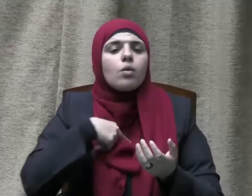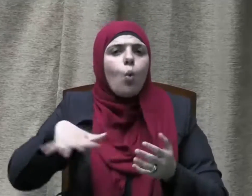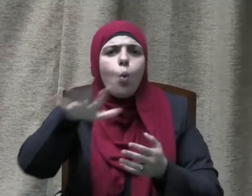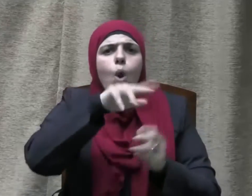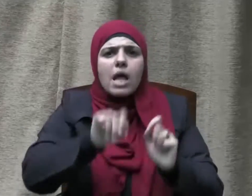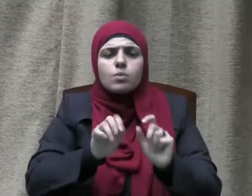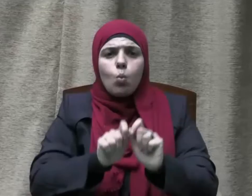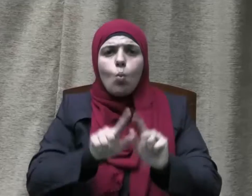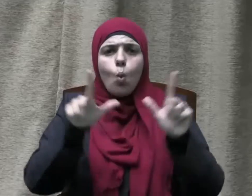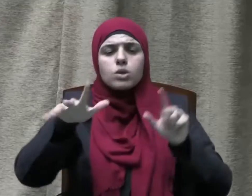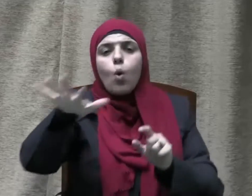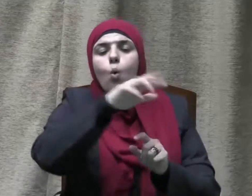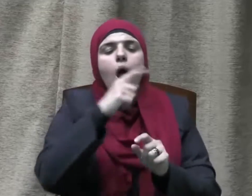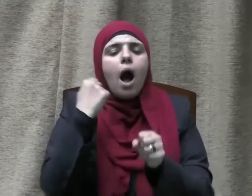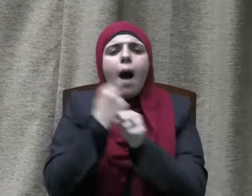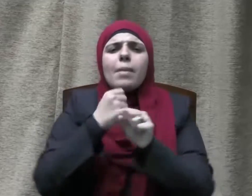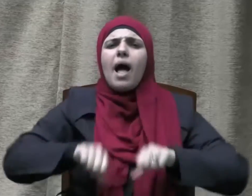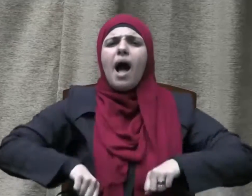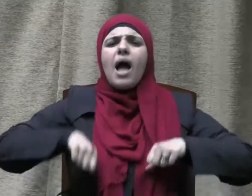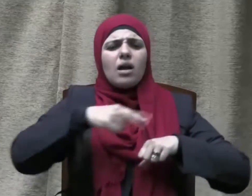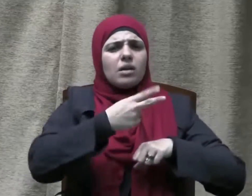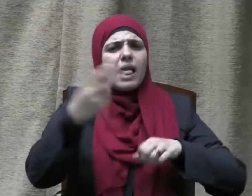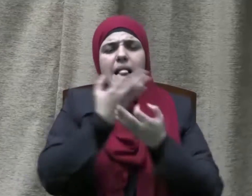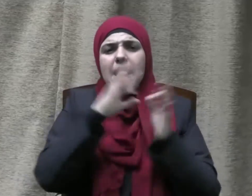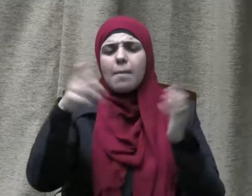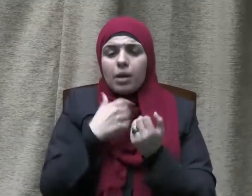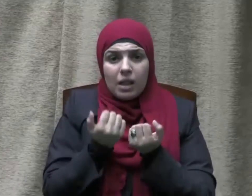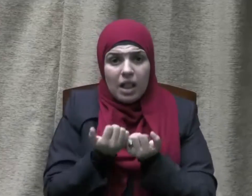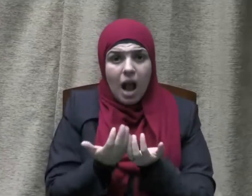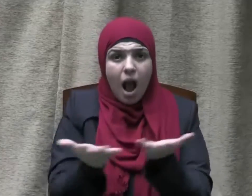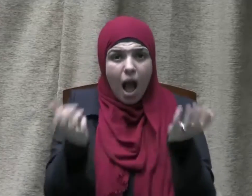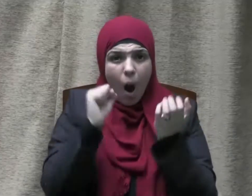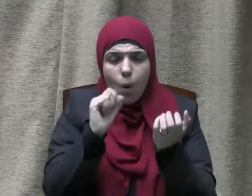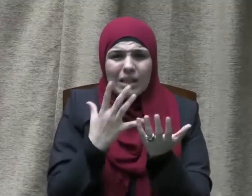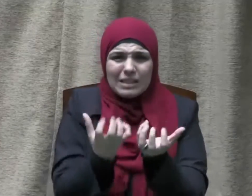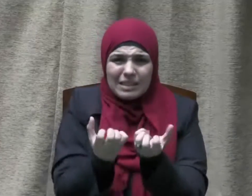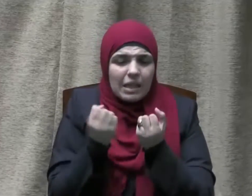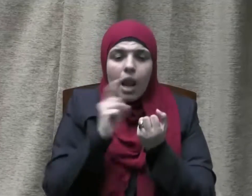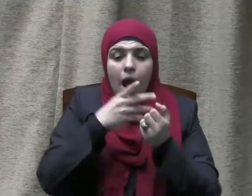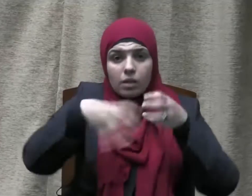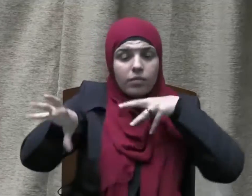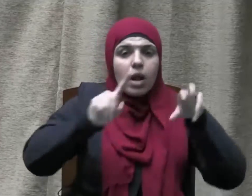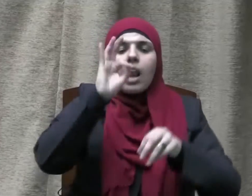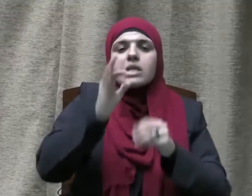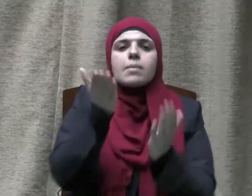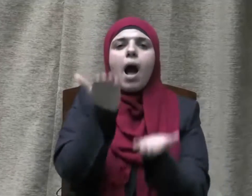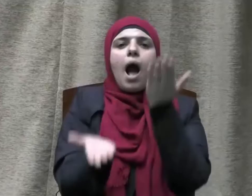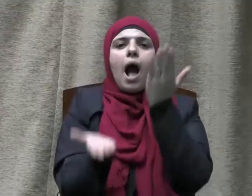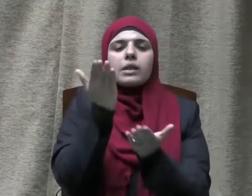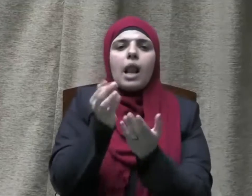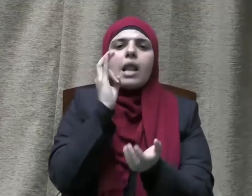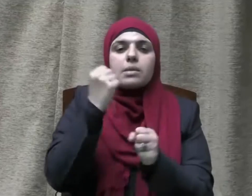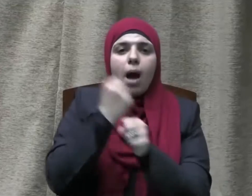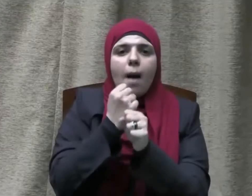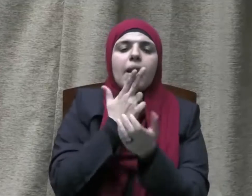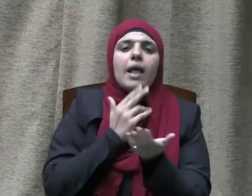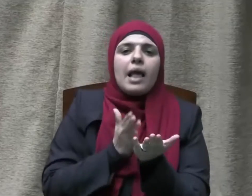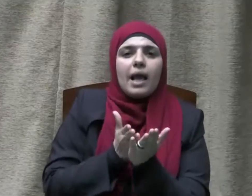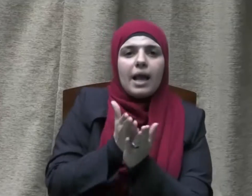كل مناح الحياة دون إفراط أو تفريط فهي العدل والحسن والتوسط